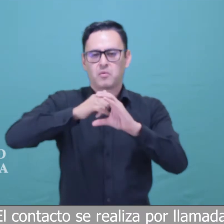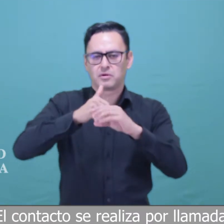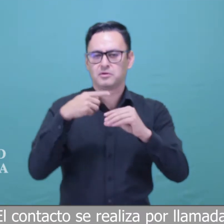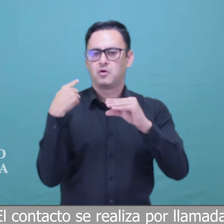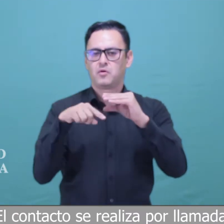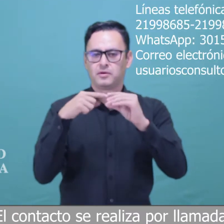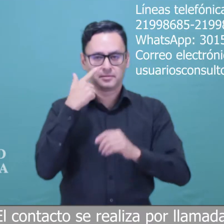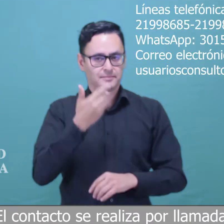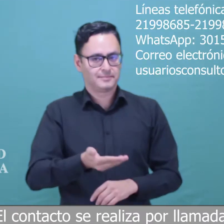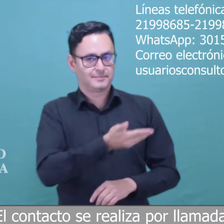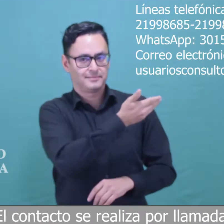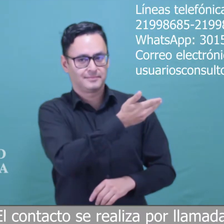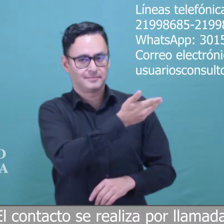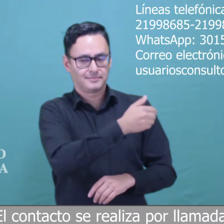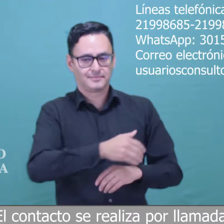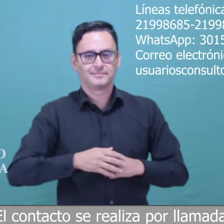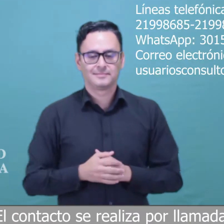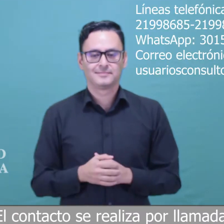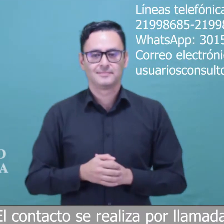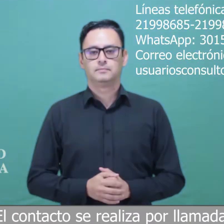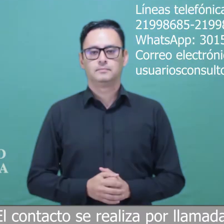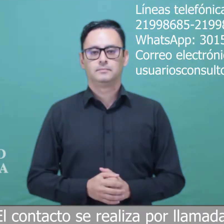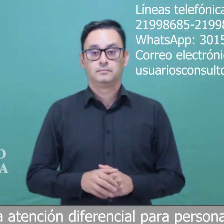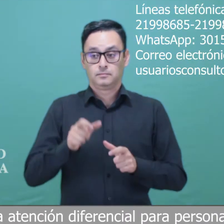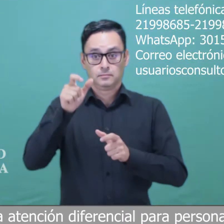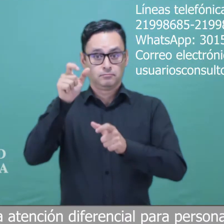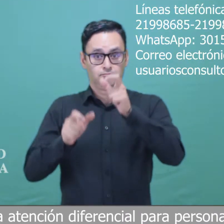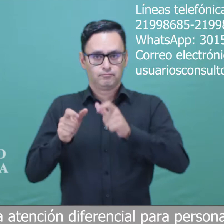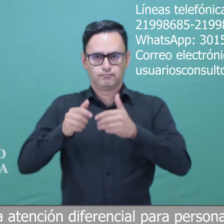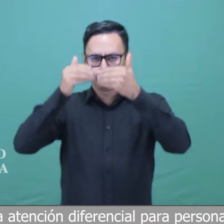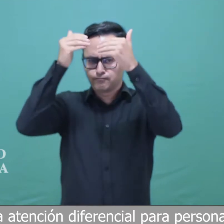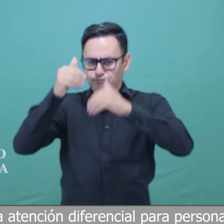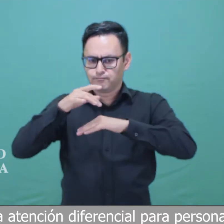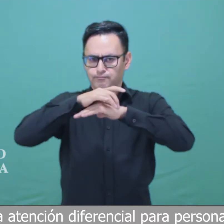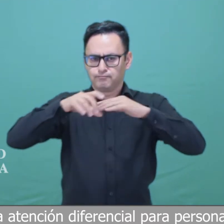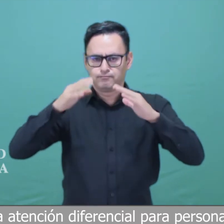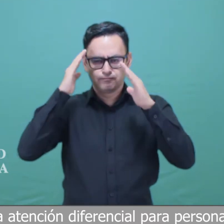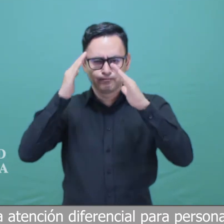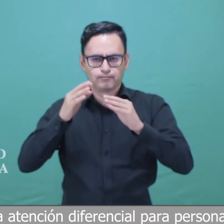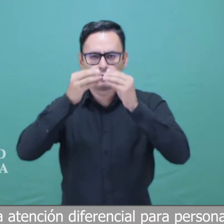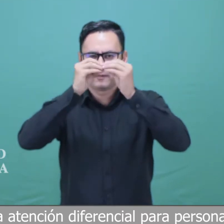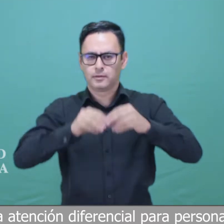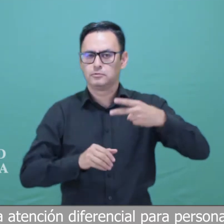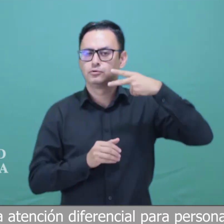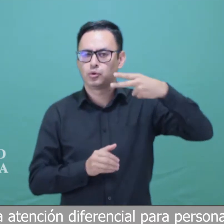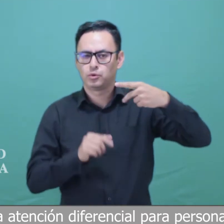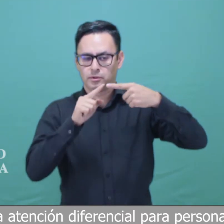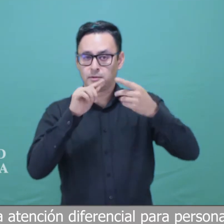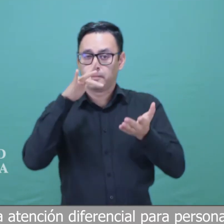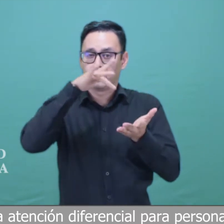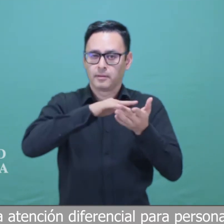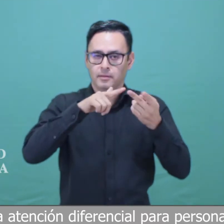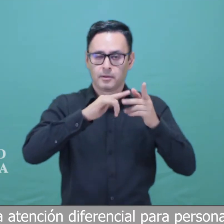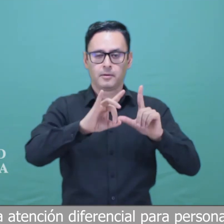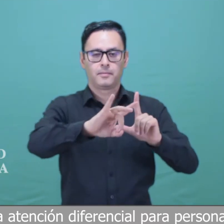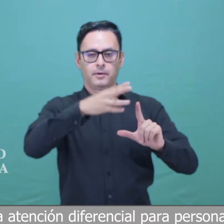telefónica, whatsapp o correo electrónico aquí en la información. La atención diferencial para personas con discapacidad se realiza de manera